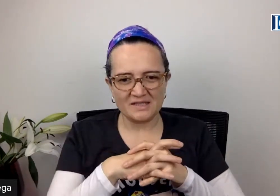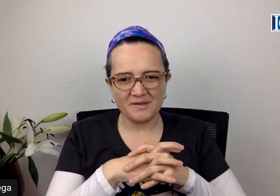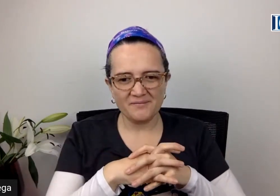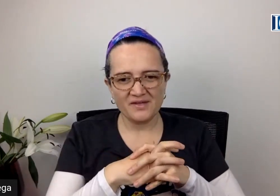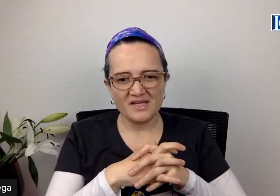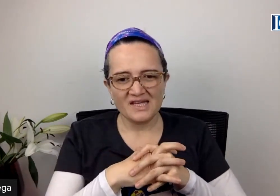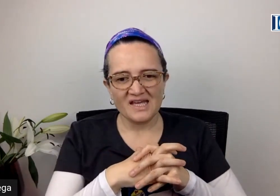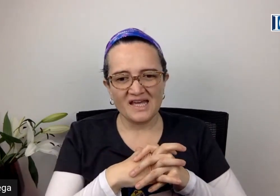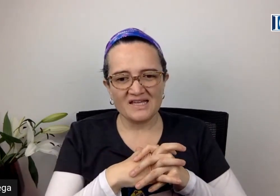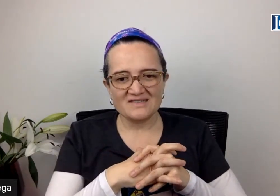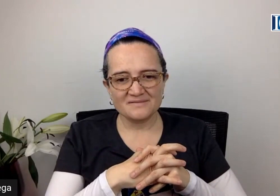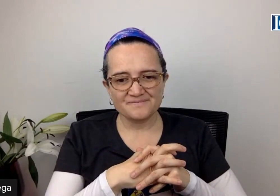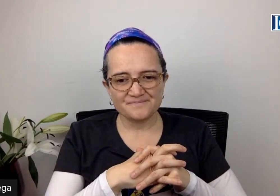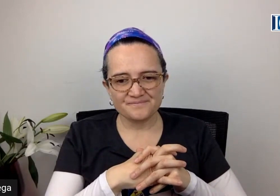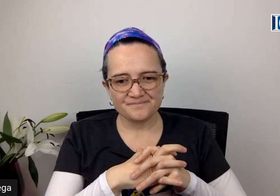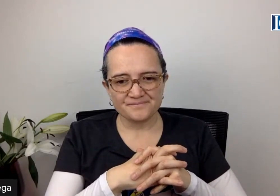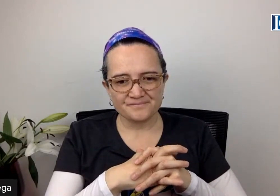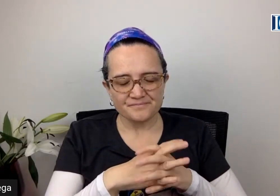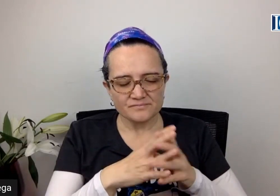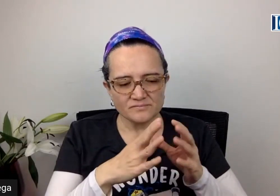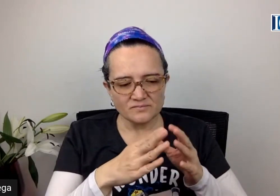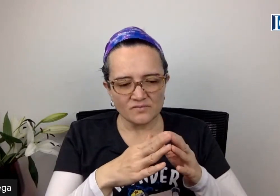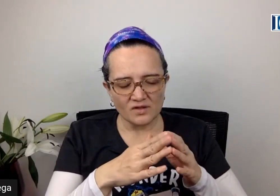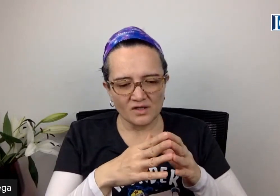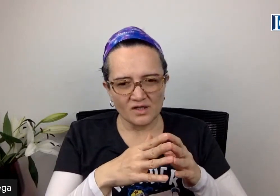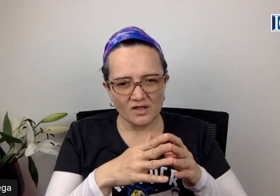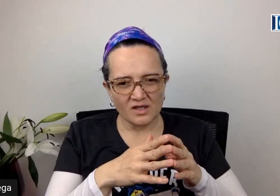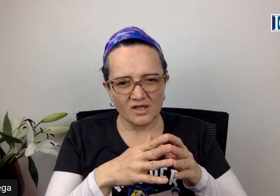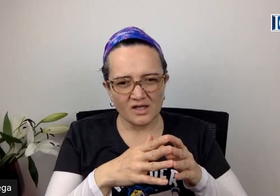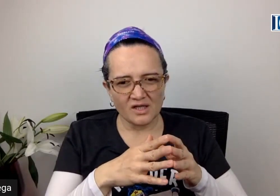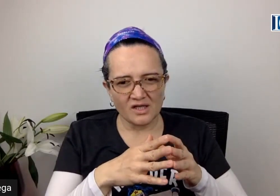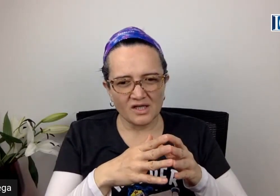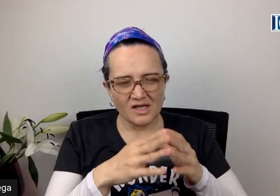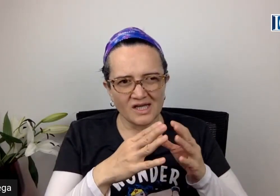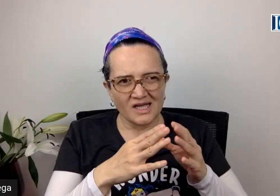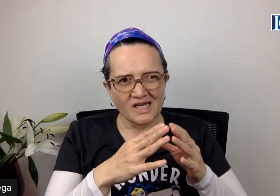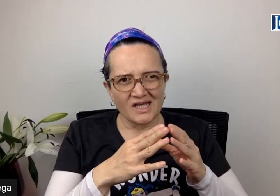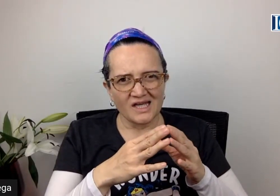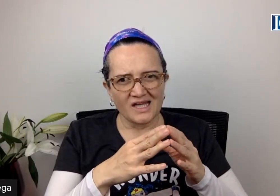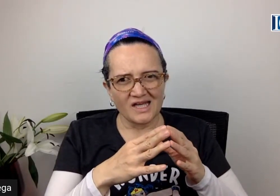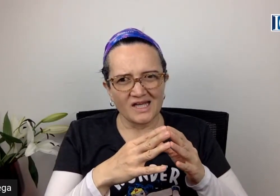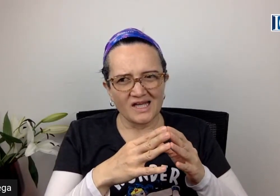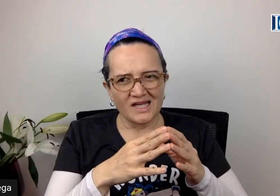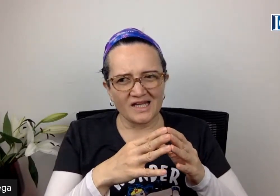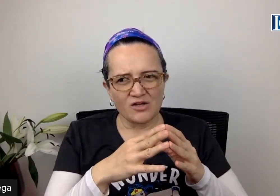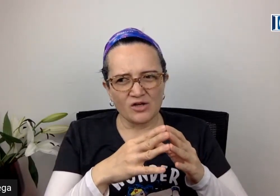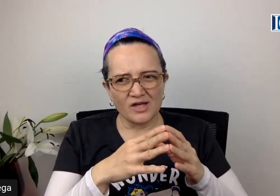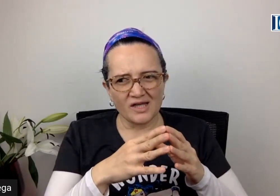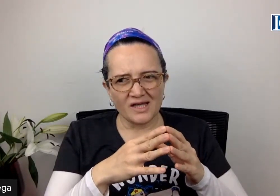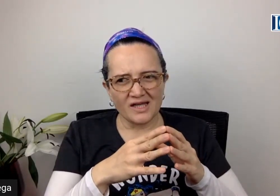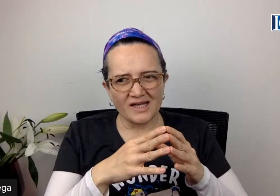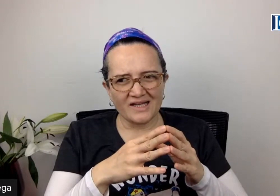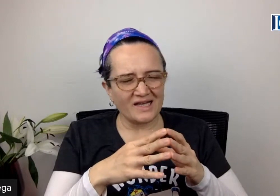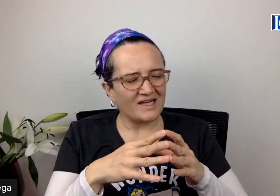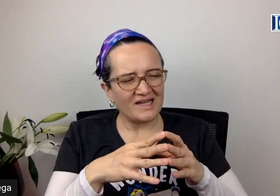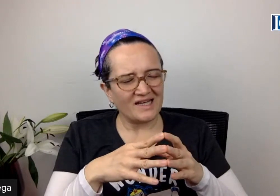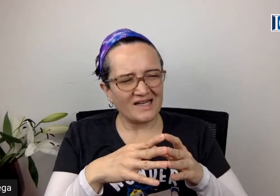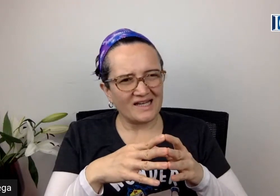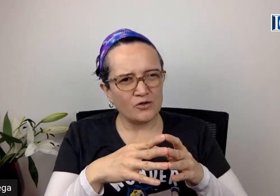tema, es el que el